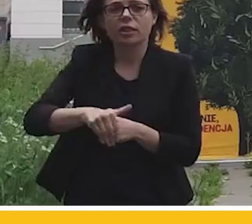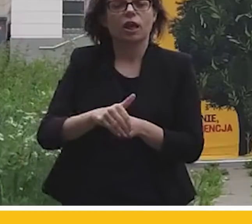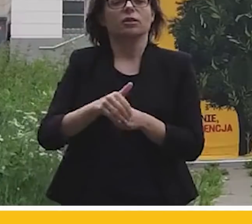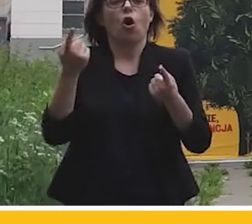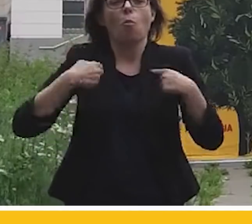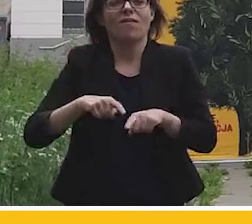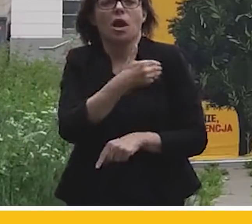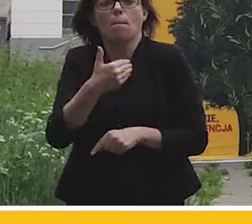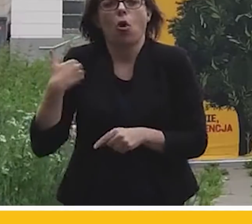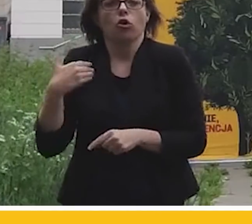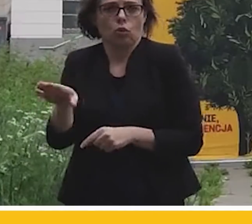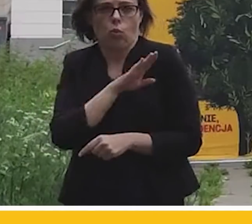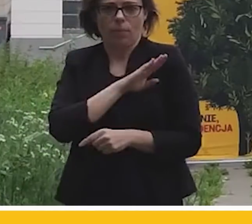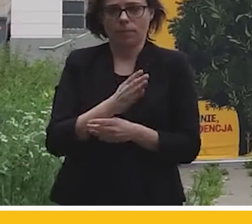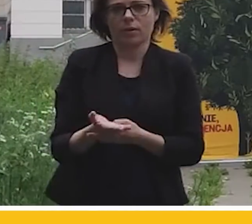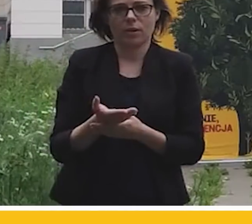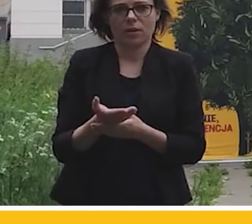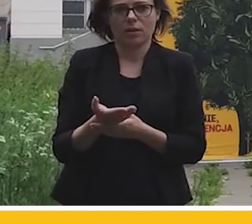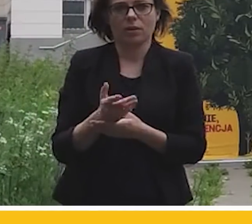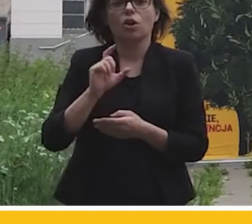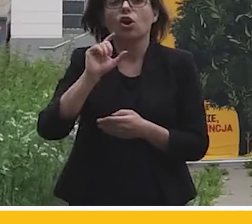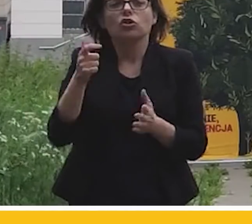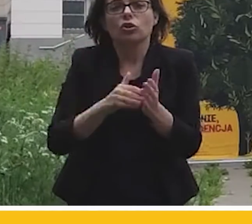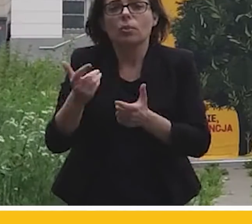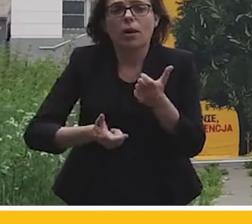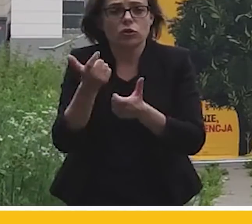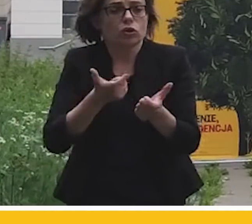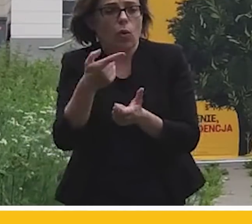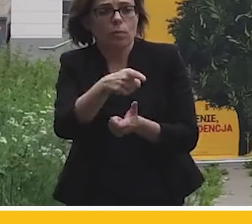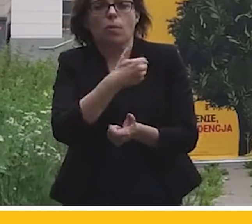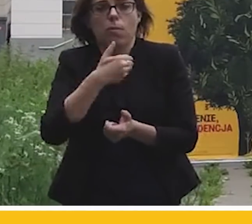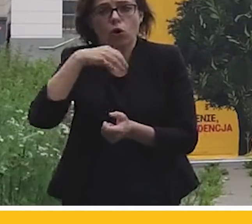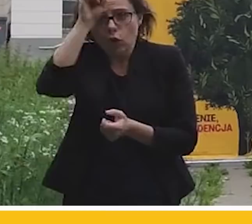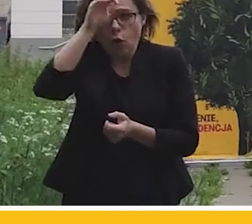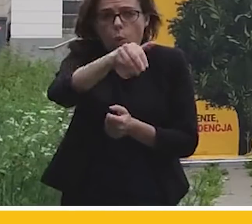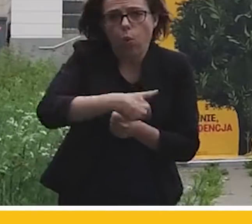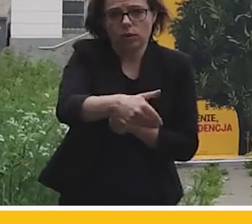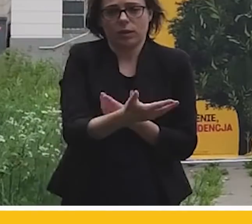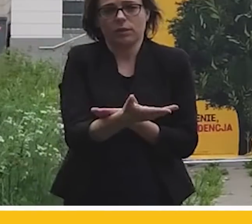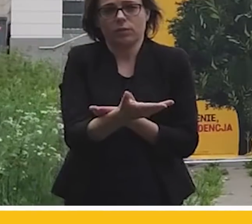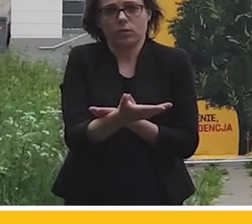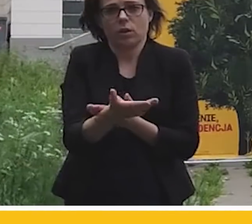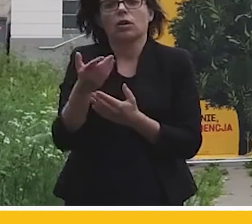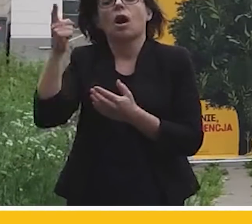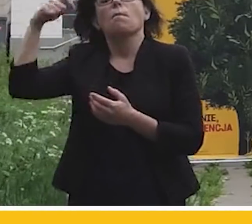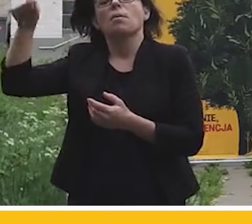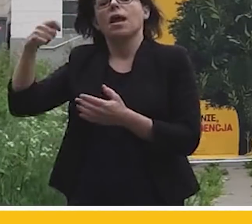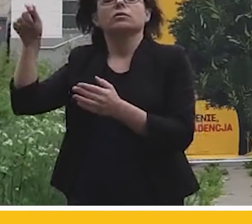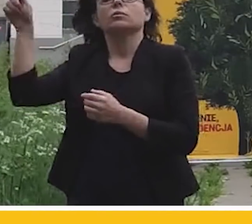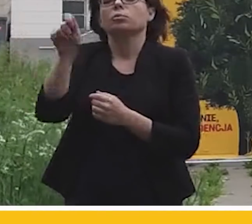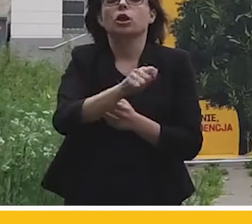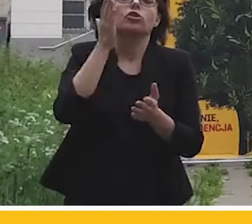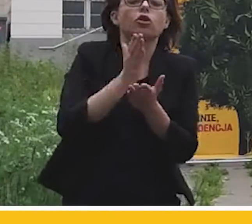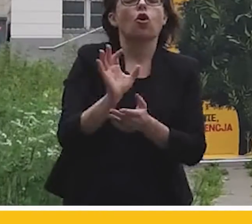Rzeczpospolitej rocznie. O tym, co zrobić wreszcie z polskim górnictwem, żeby pan prezydent nie musiał fatygować się tylko i wyłącznie